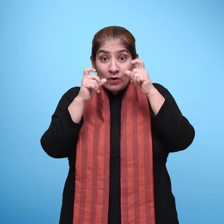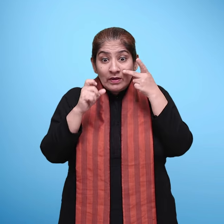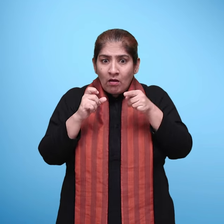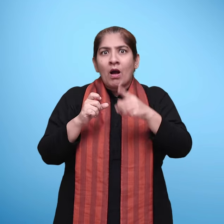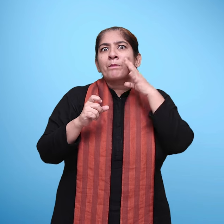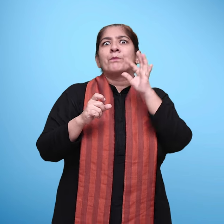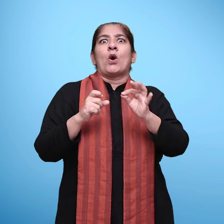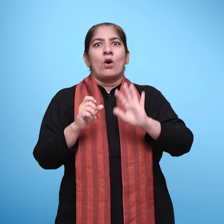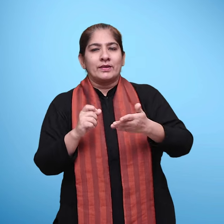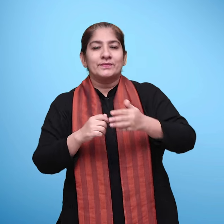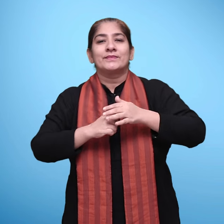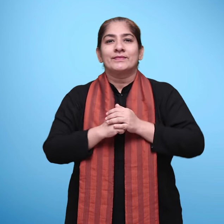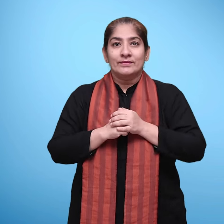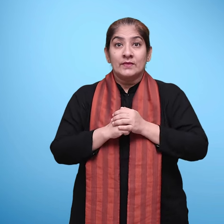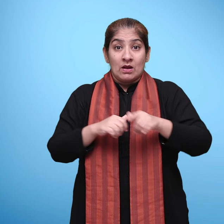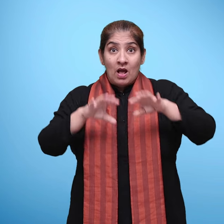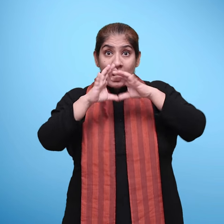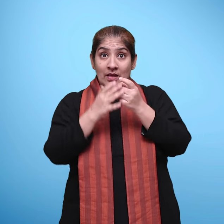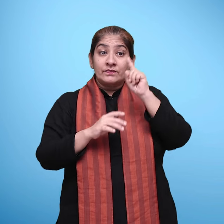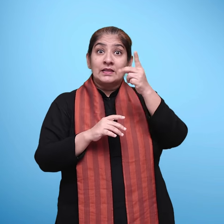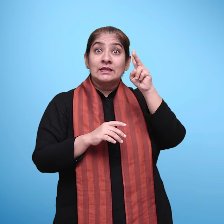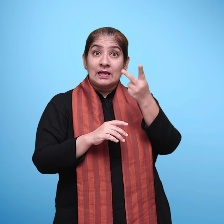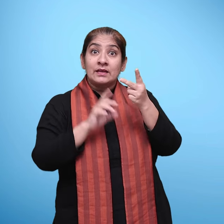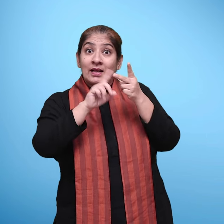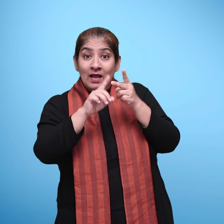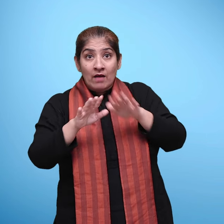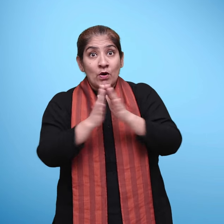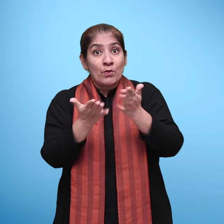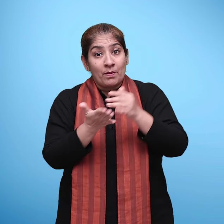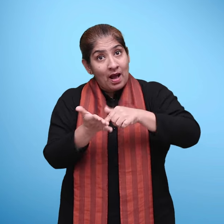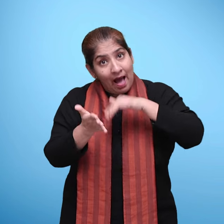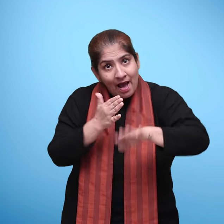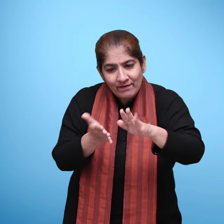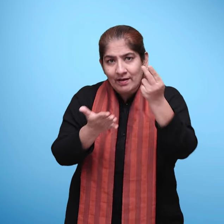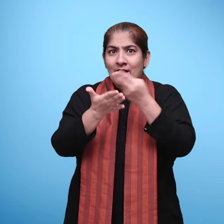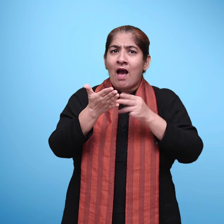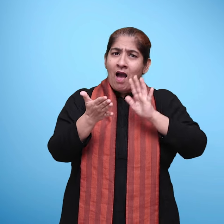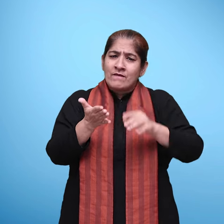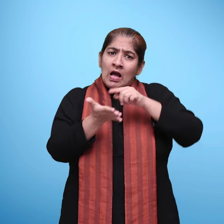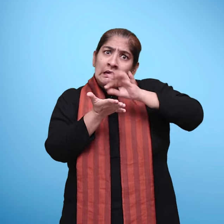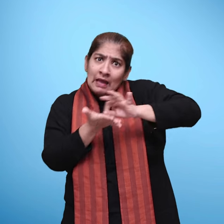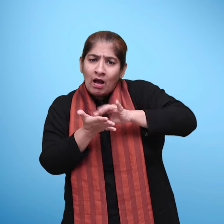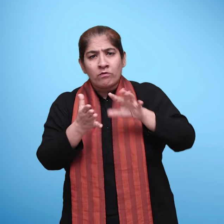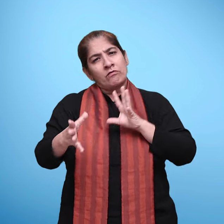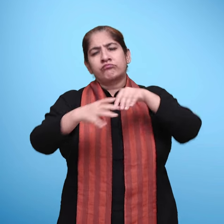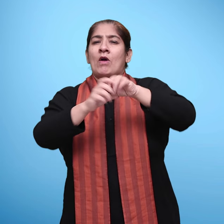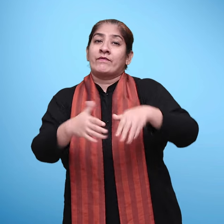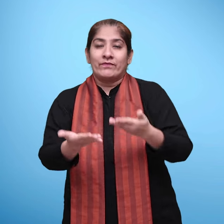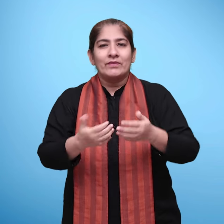में चित्रों का महत्वपून योगदान है। इसलिए कक्षा एक और दो की पुस्तकों में चित्रकारी और लेखन को सम्मिलित क